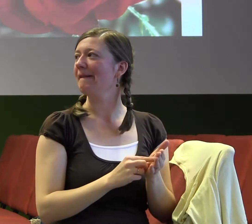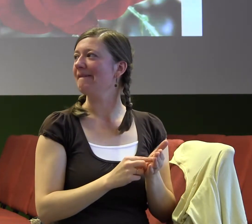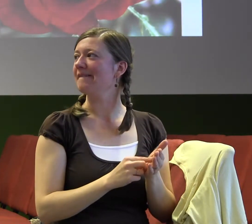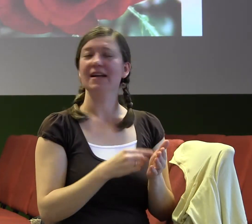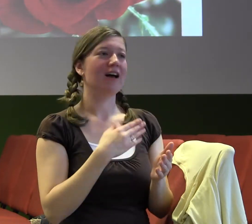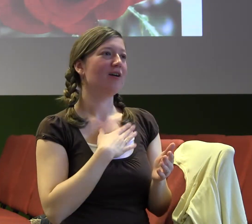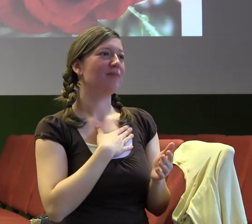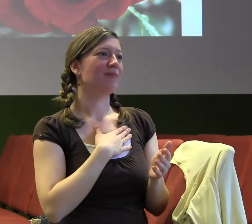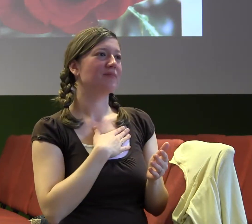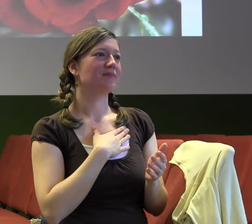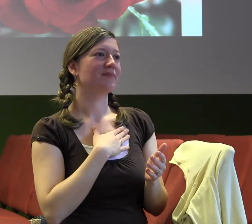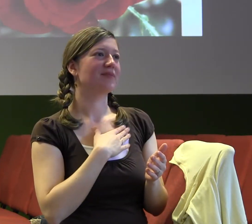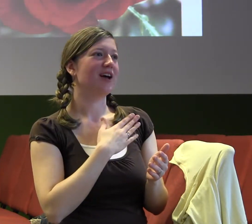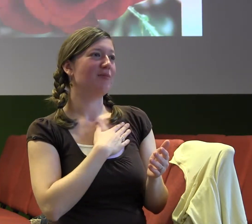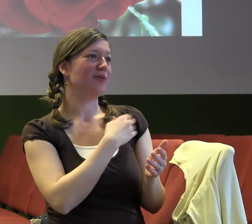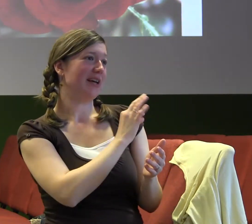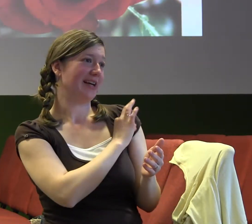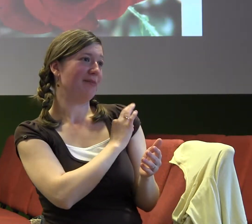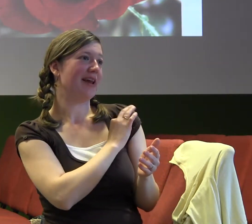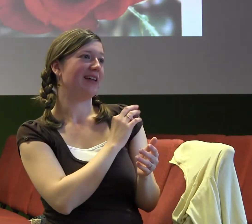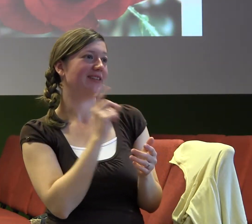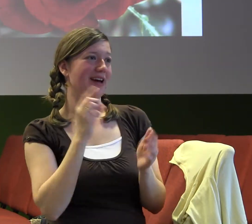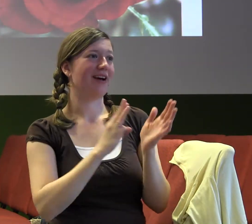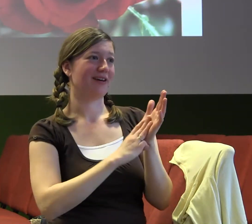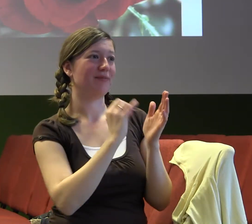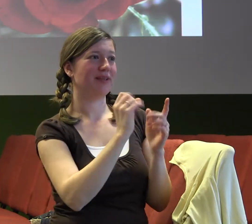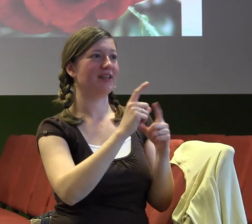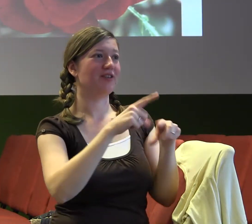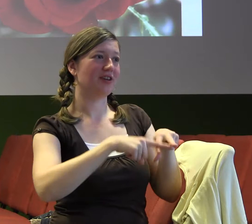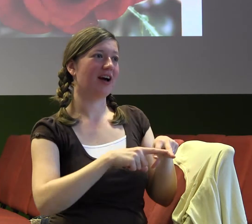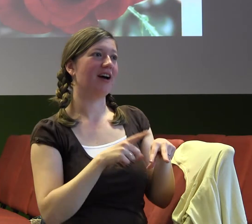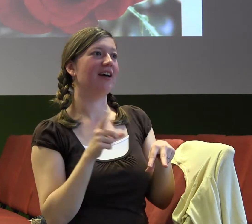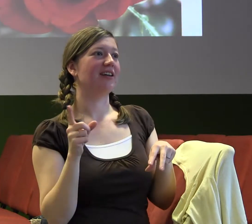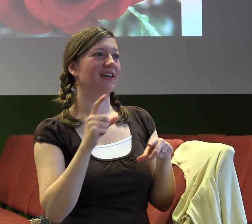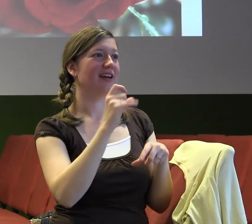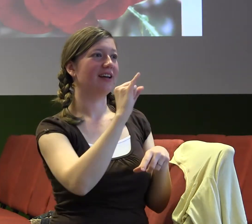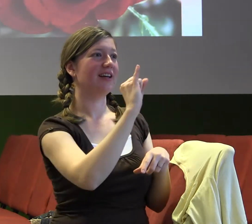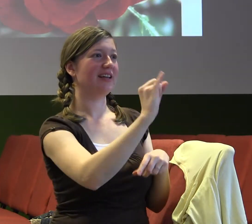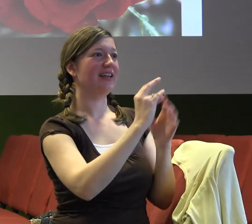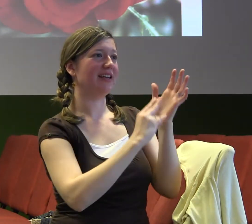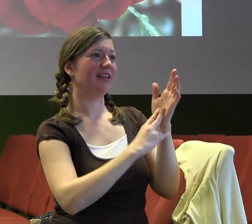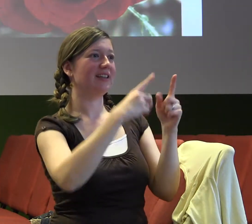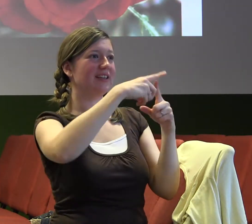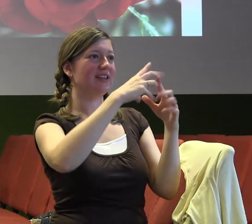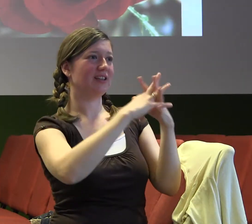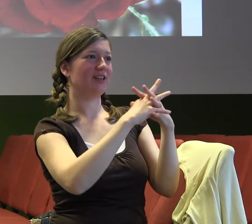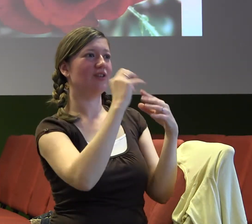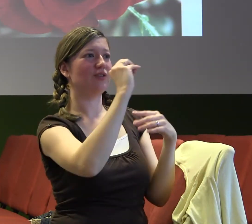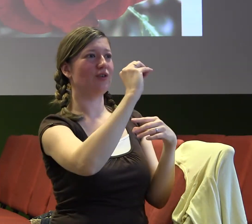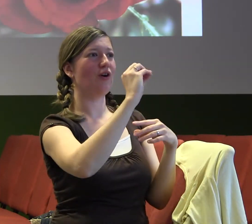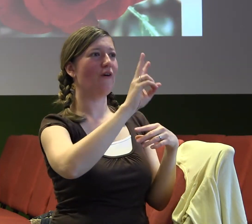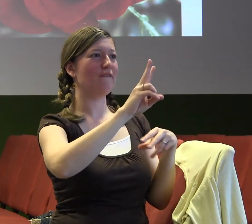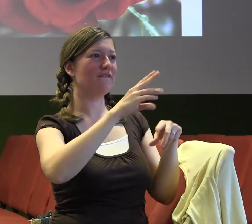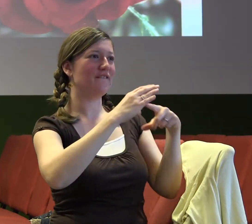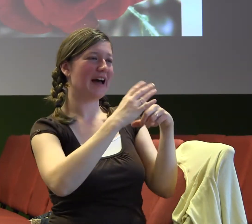úplně pro ní přirozené jít se s zíma lidma a říkat jí o nějakých svých osobních věcech, ale hecuje se v práci a